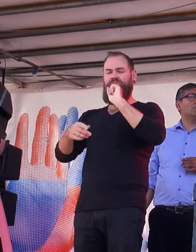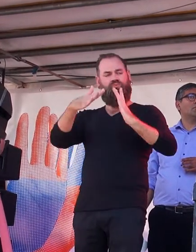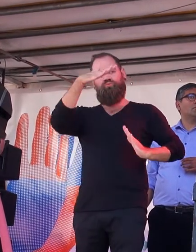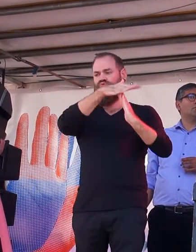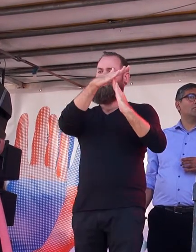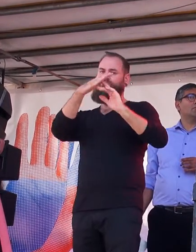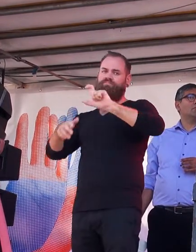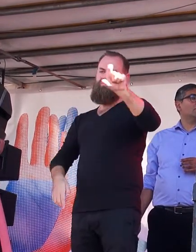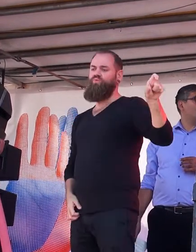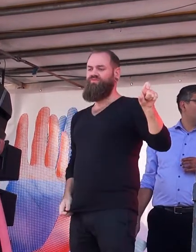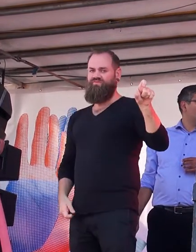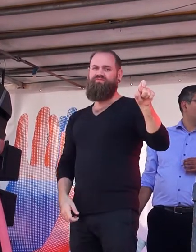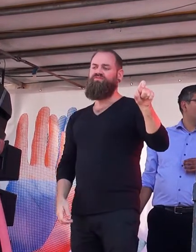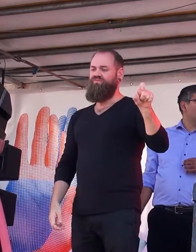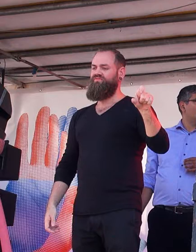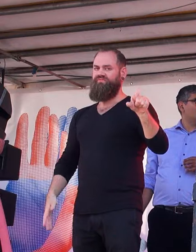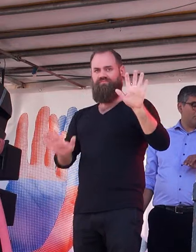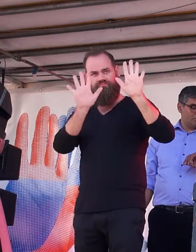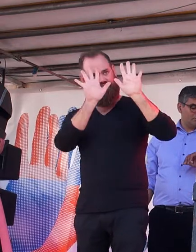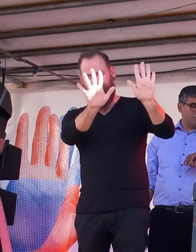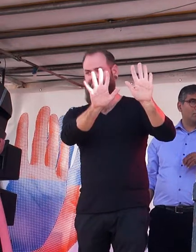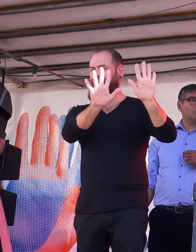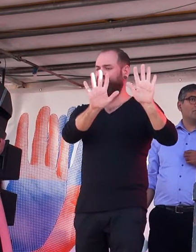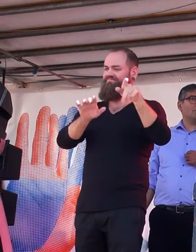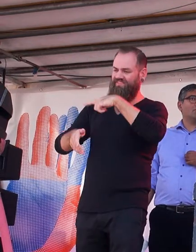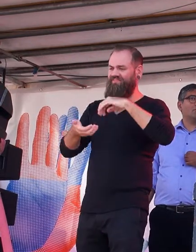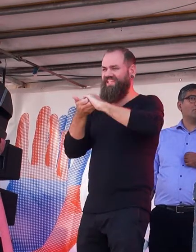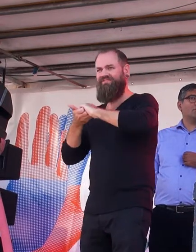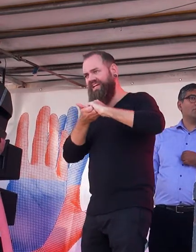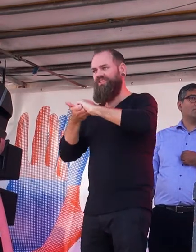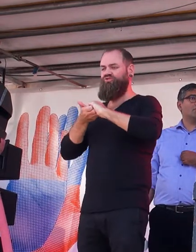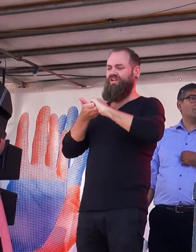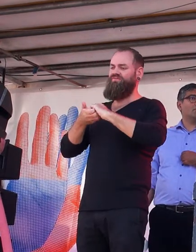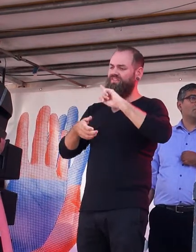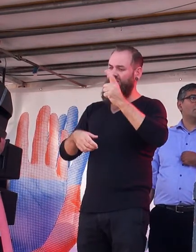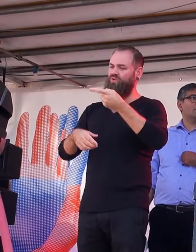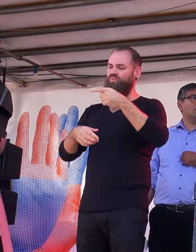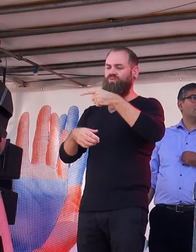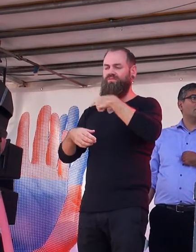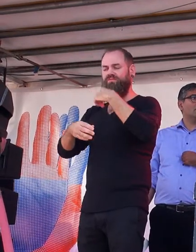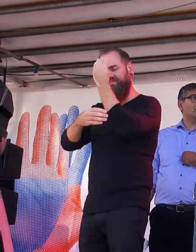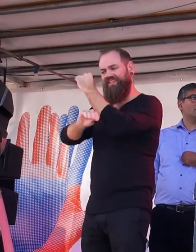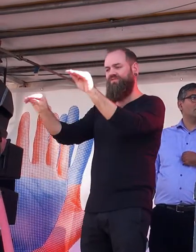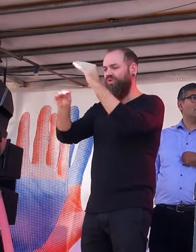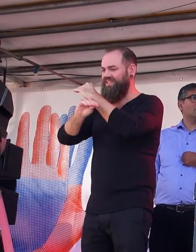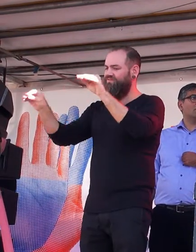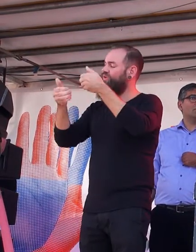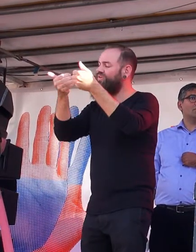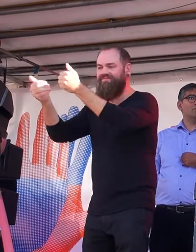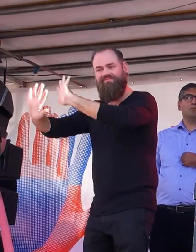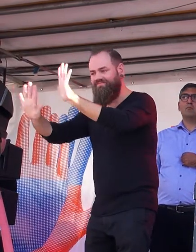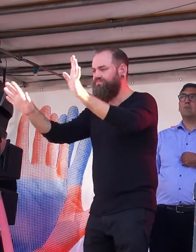und unmissverständlich. Und wir als Gewerkschaften machen das in den Betrieben und Verwaltungen immer deutlich.